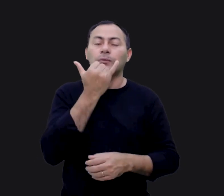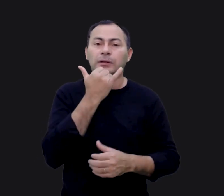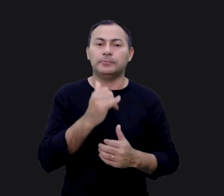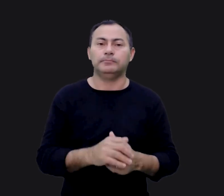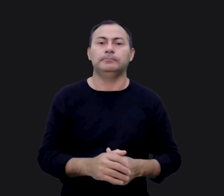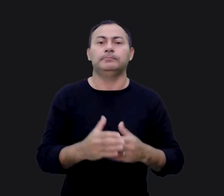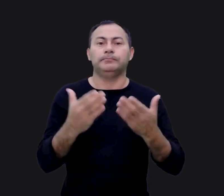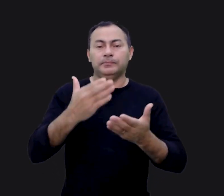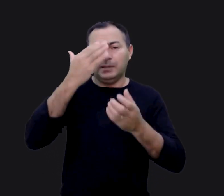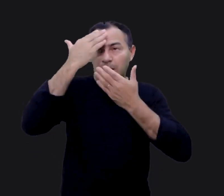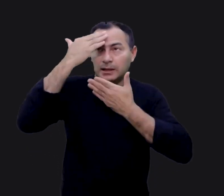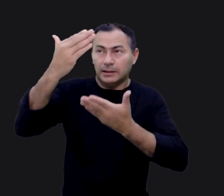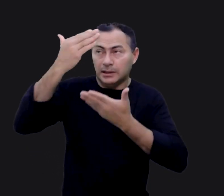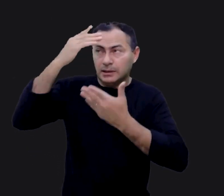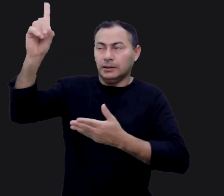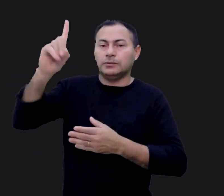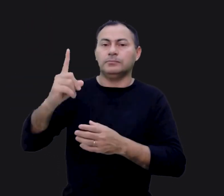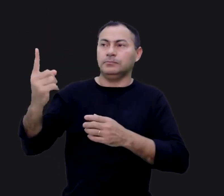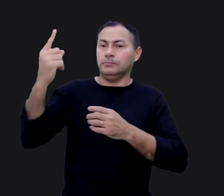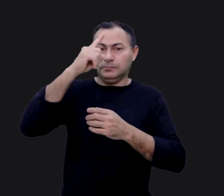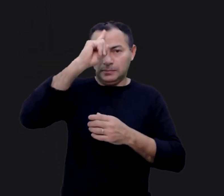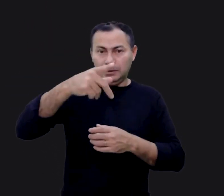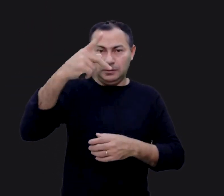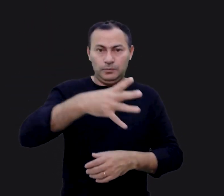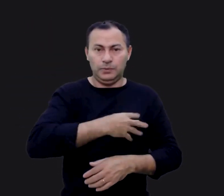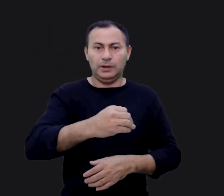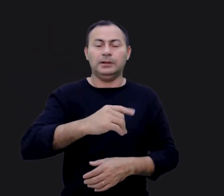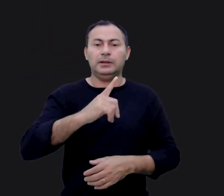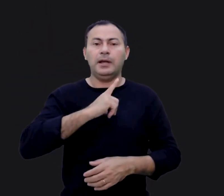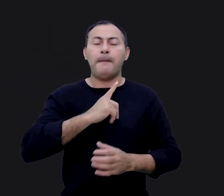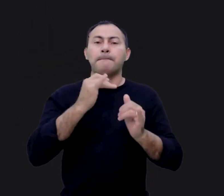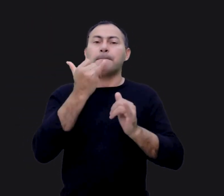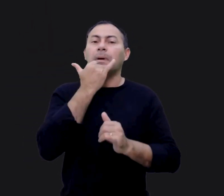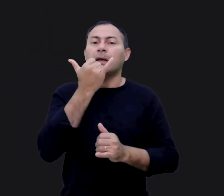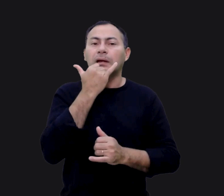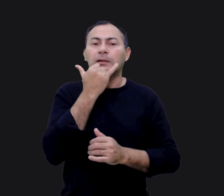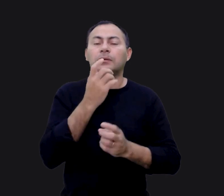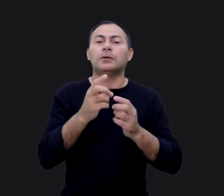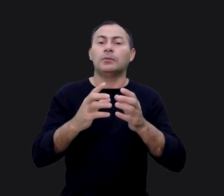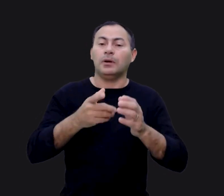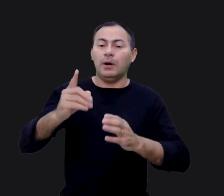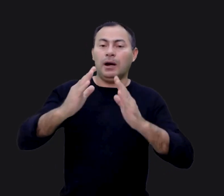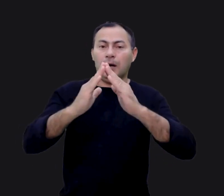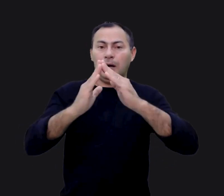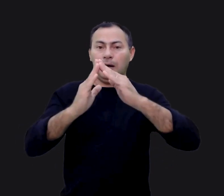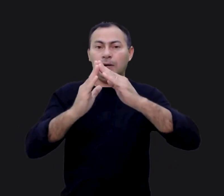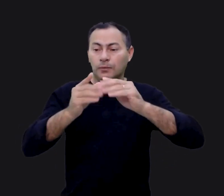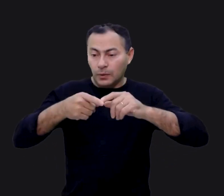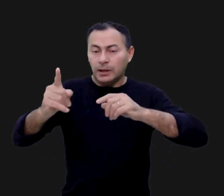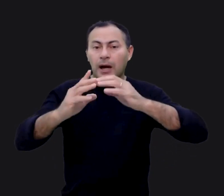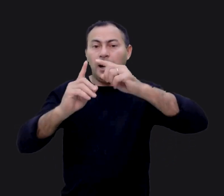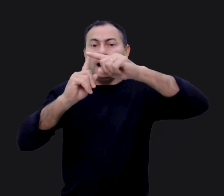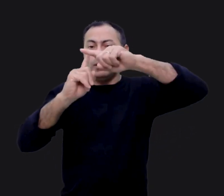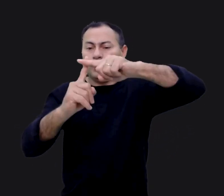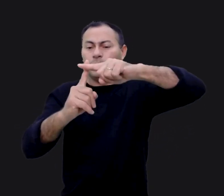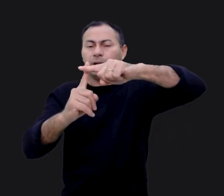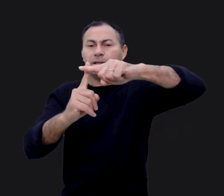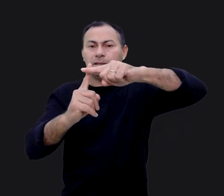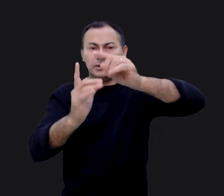perdoados. Então agradeça a Deus por ter enviado o Seu Filho e por Ele ter nos perdoado quando foi à cruz, sendo o perfeito sacrifício.